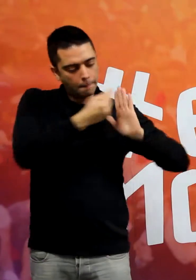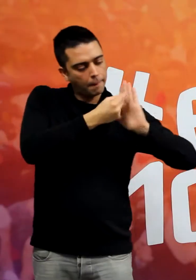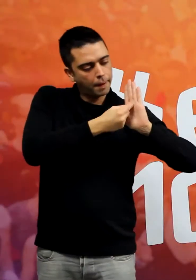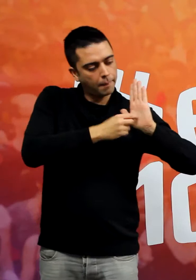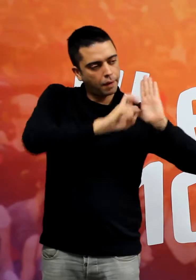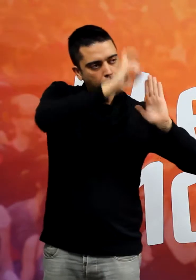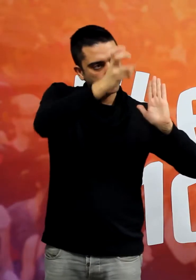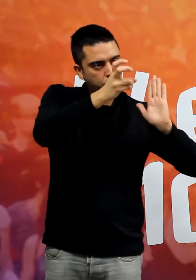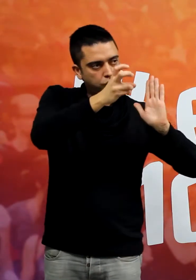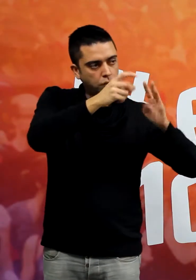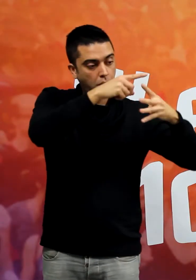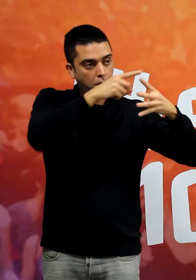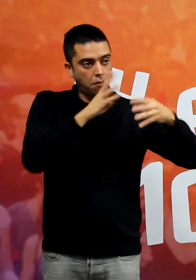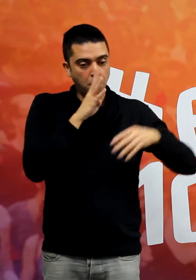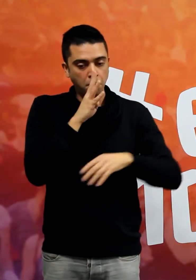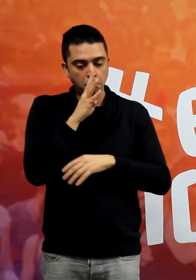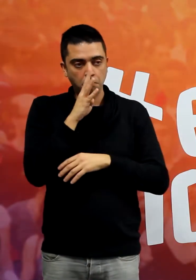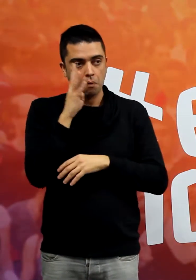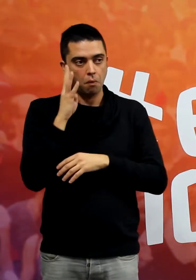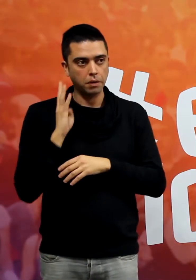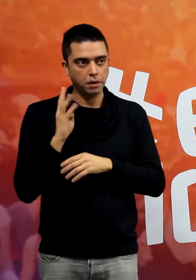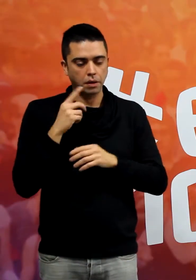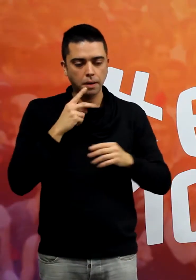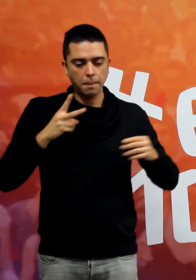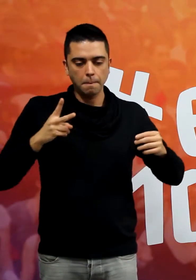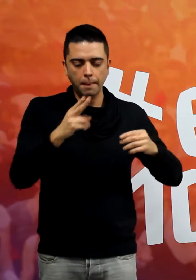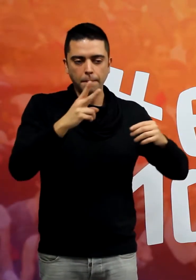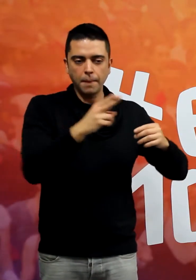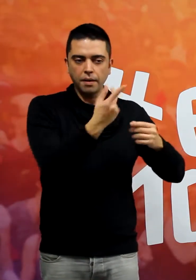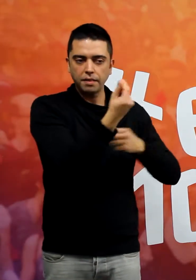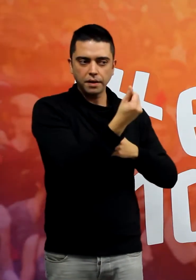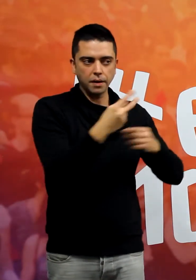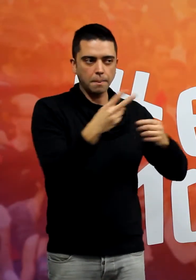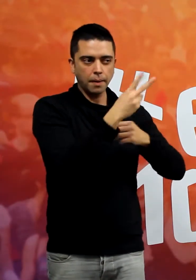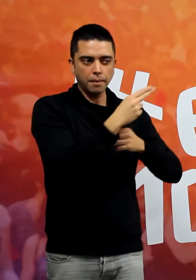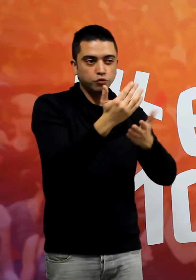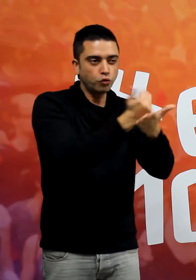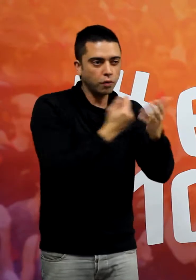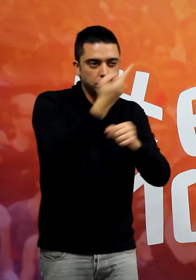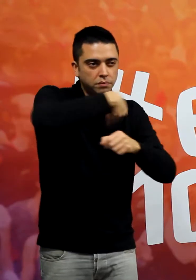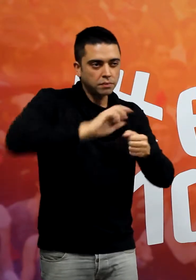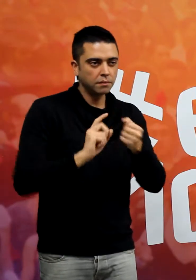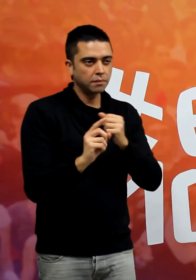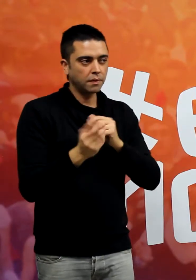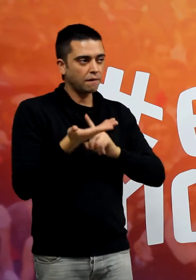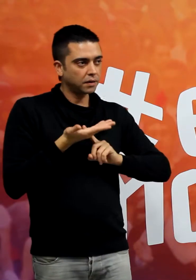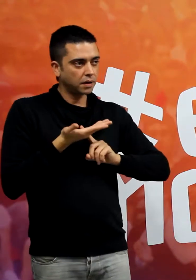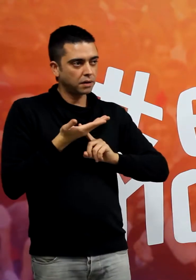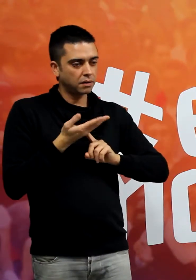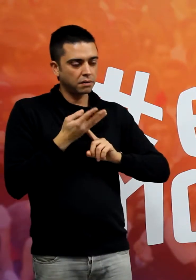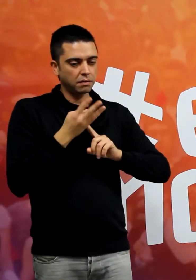En tots aquests quatre anys brutals de retalls que hem tingut tots els que esteu aquí, en tots aquests quatre anys,